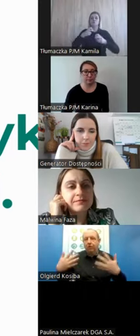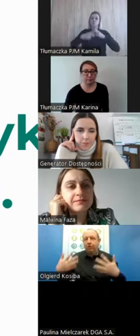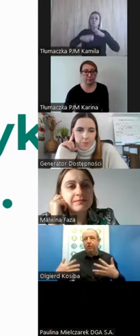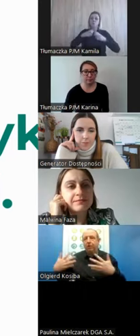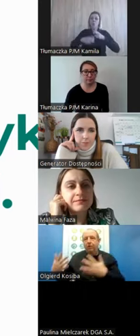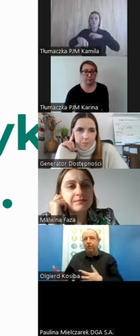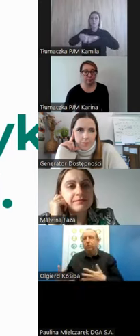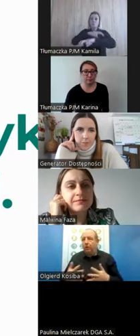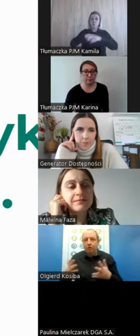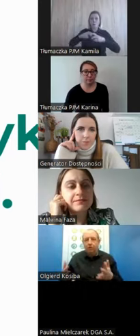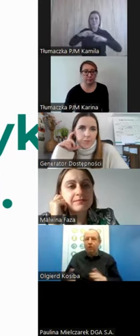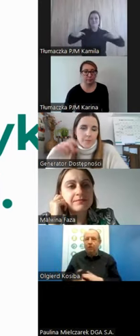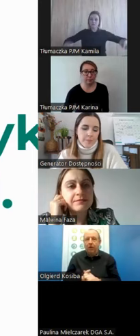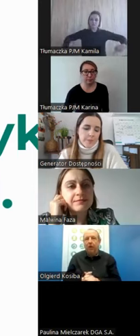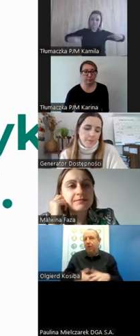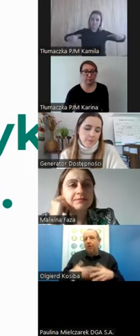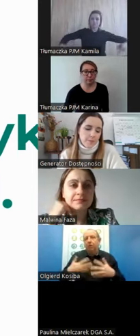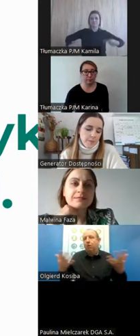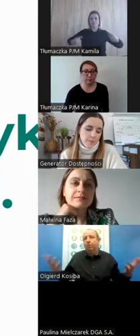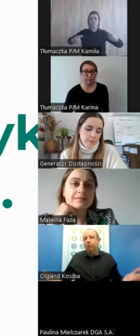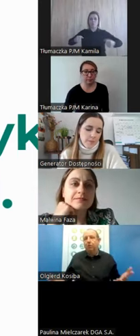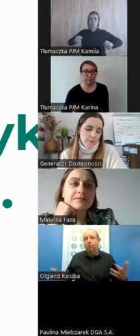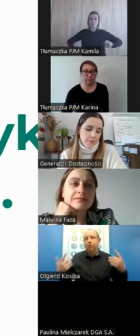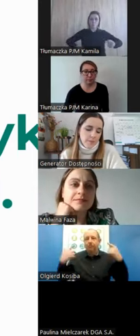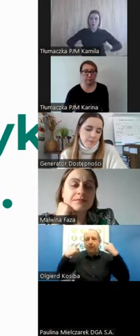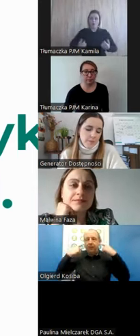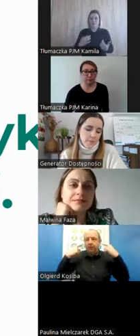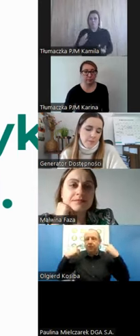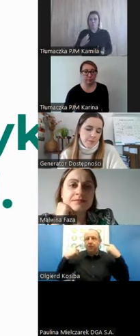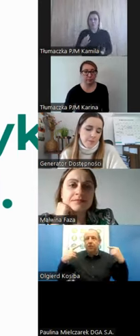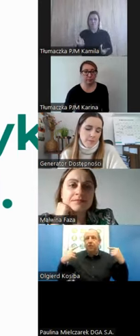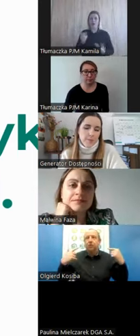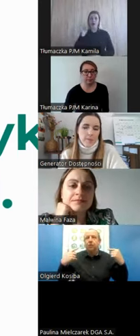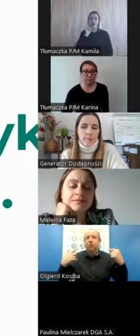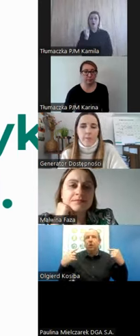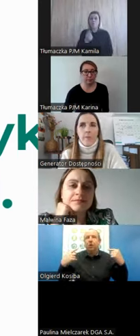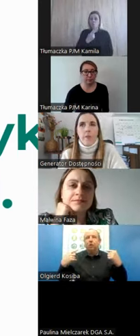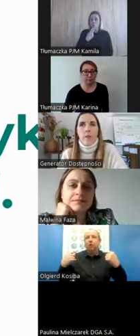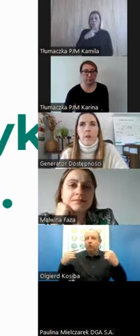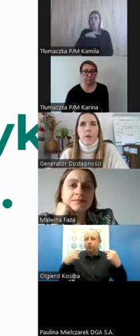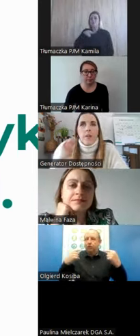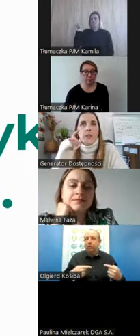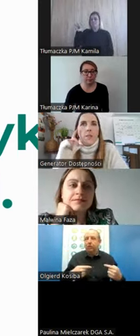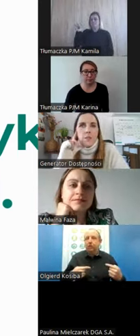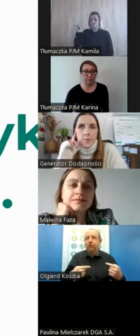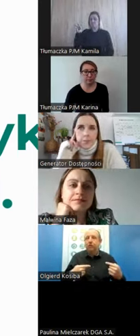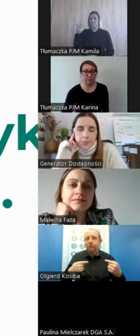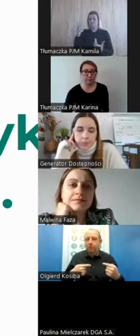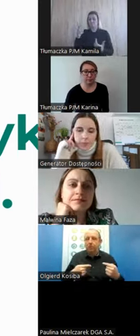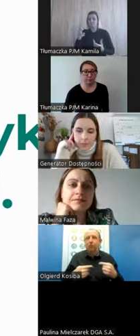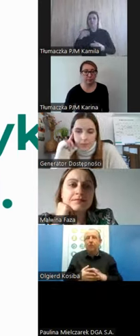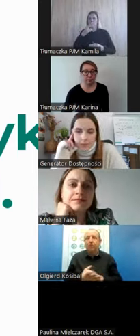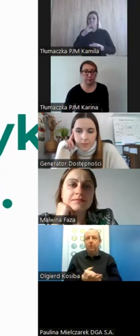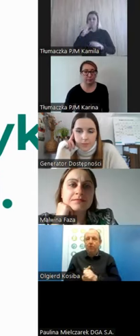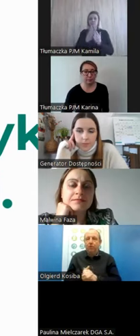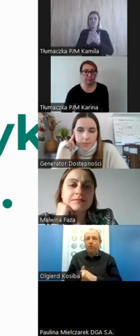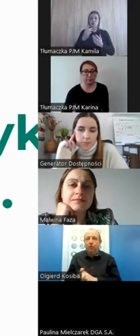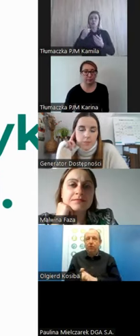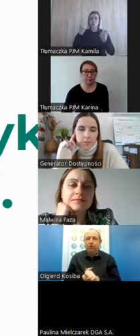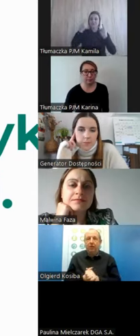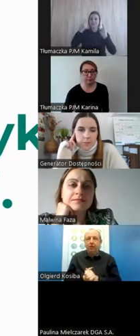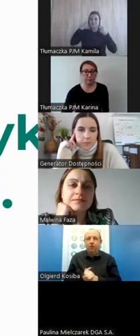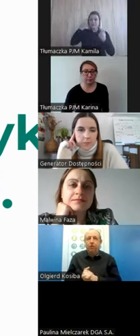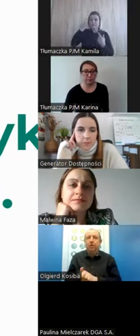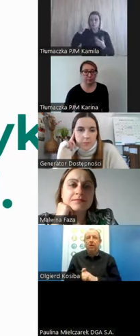balkonik, wózek, kule, cokolwiek. Głuchy po prostu jest osobą, która w obszarze zmysłów ma tą swoją